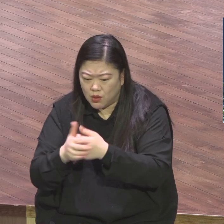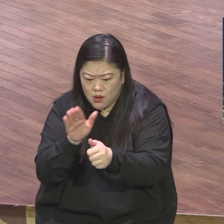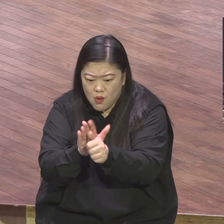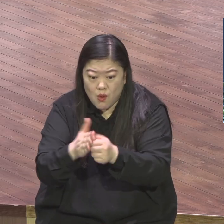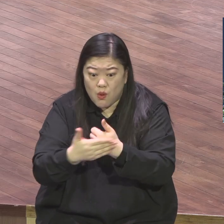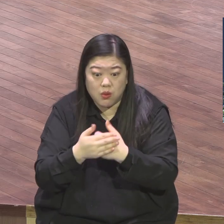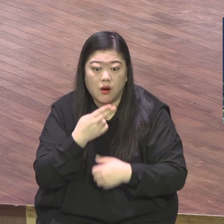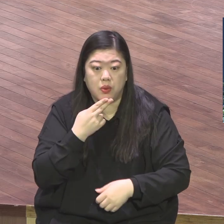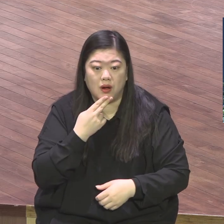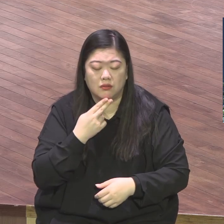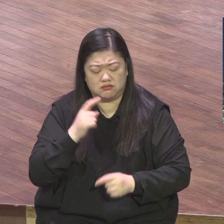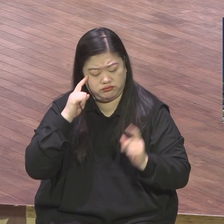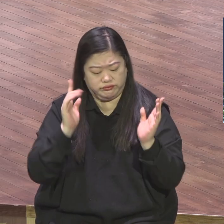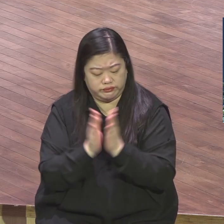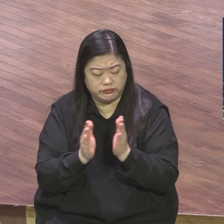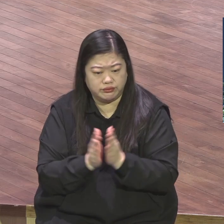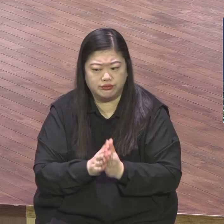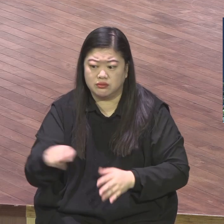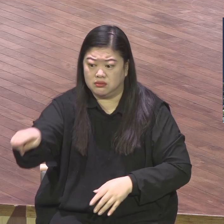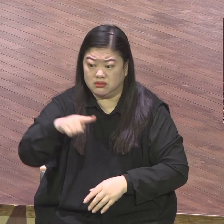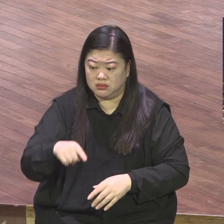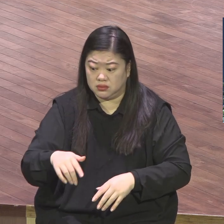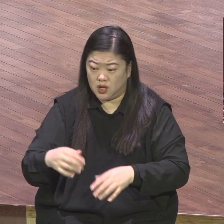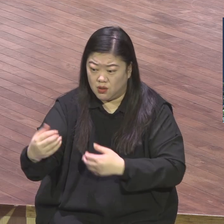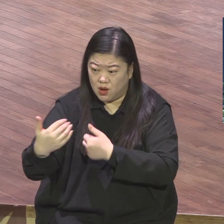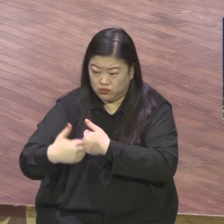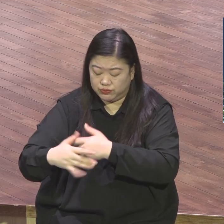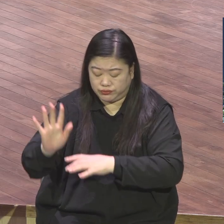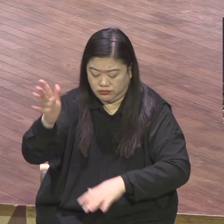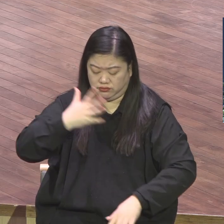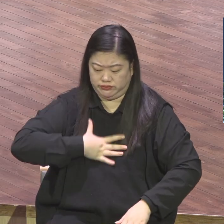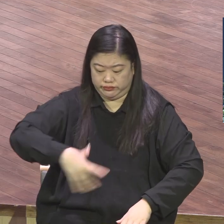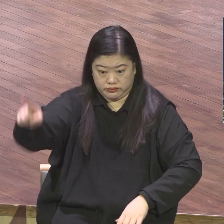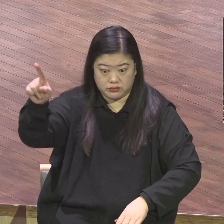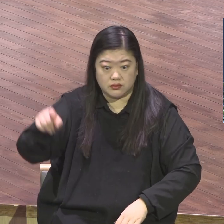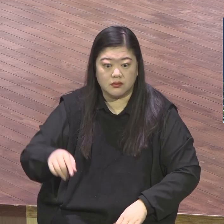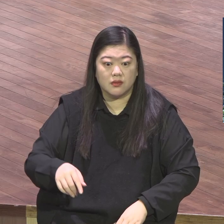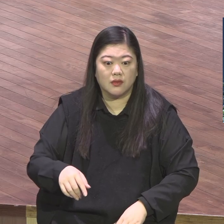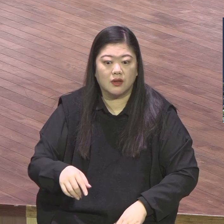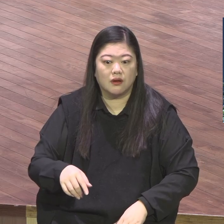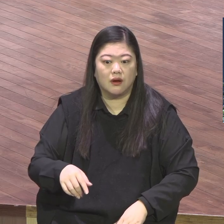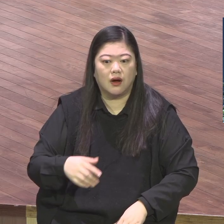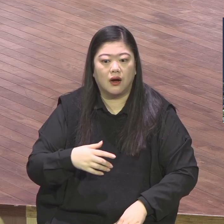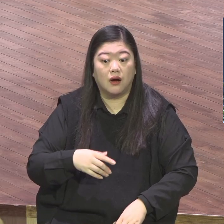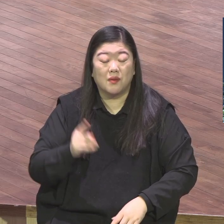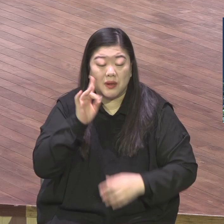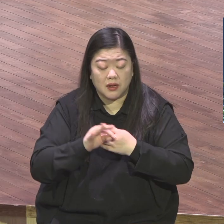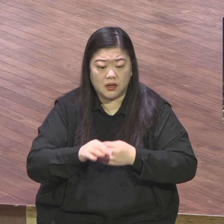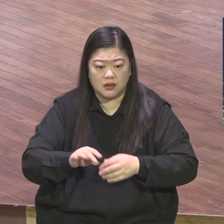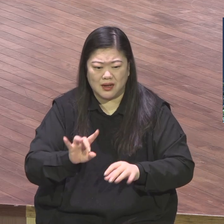중심 물질 중심 세상 성공 중심 자기만을 위해 사는 이 결말이 뭐예요 바벨탑이에요